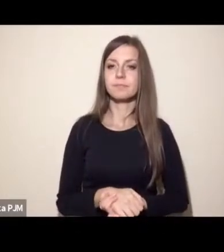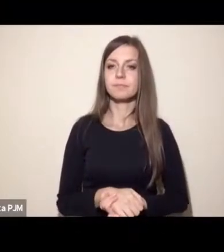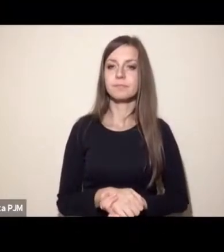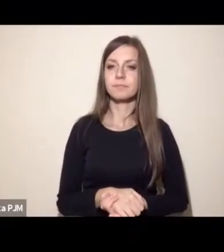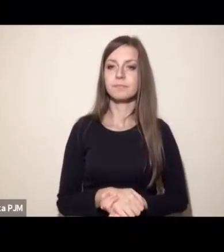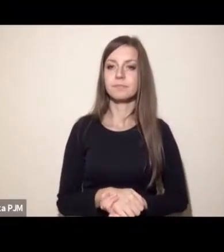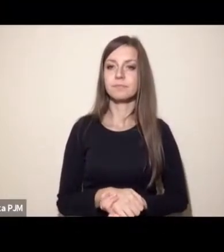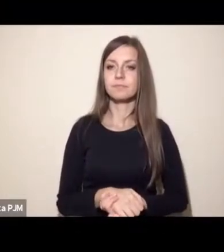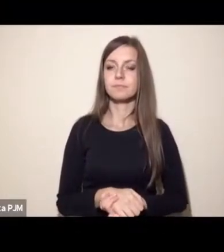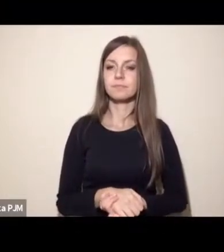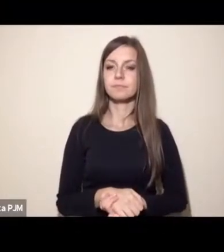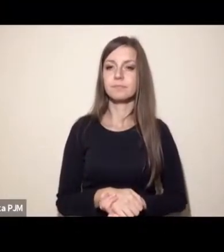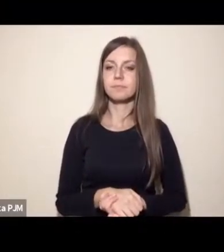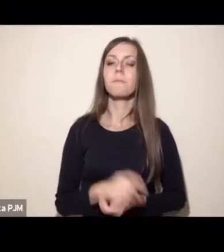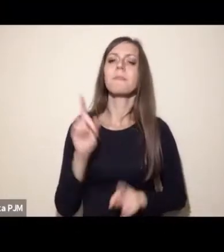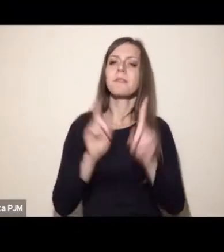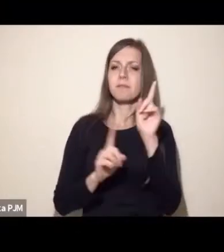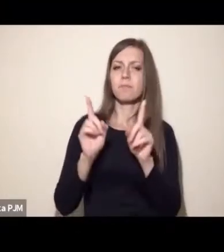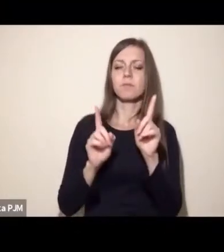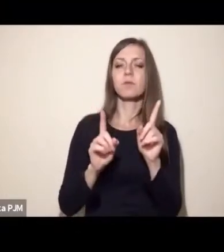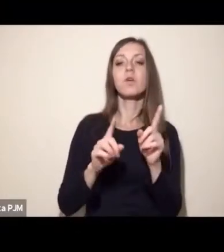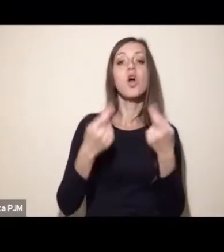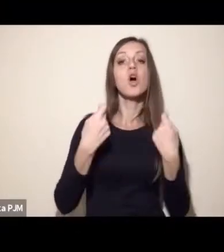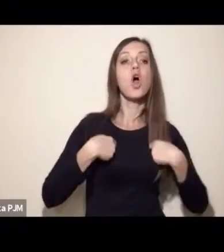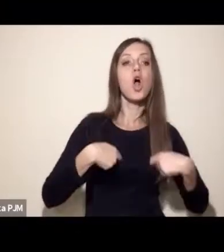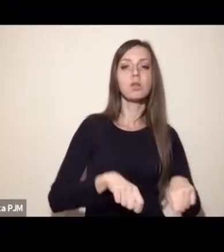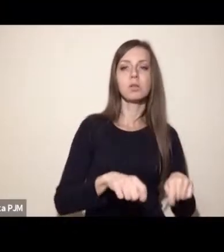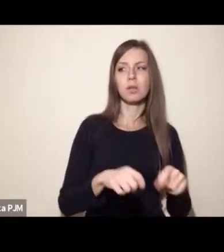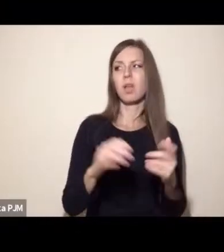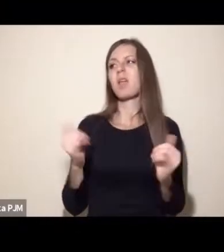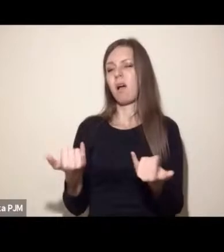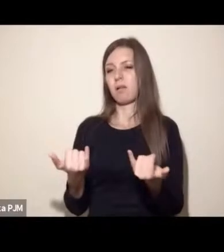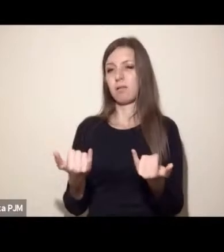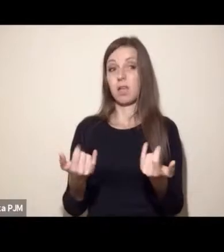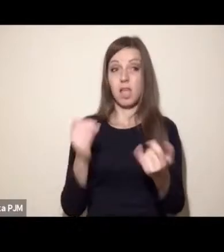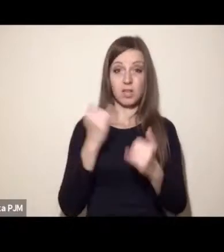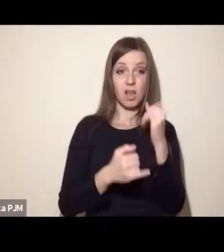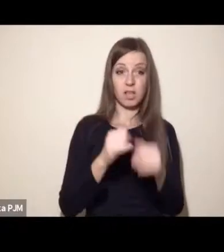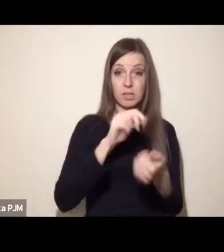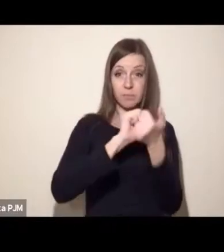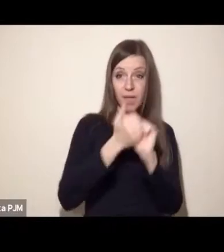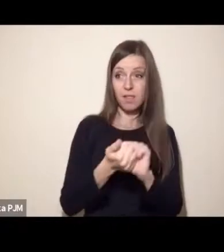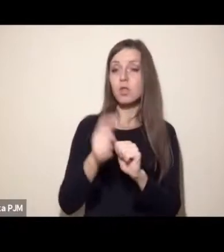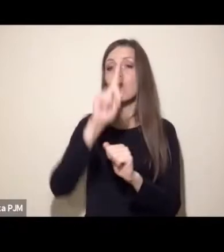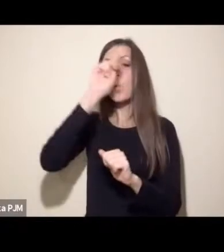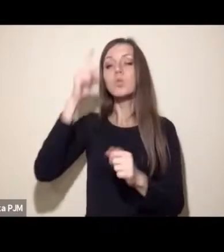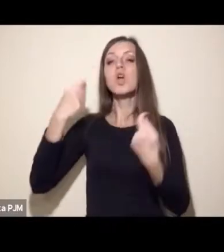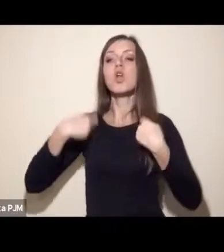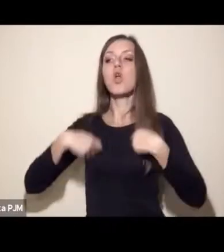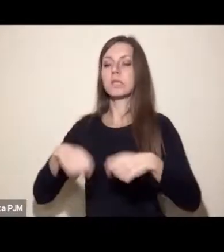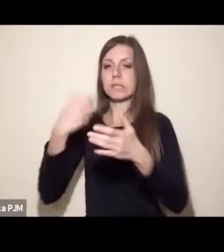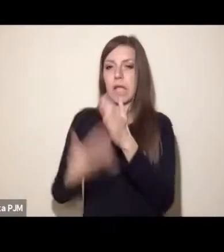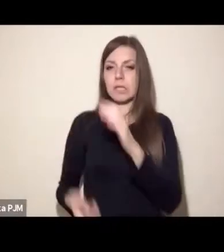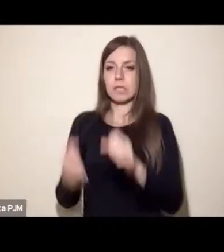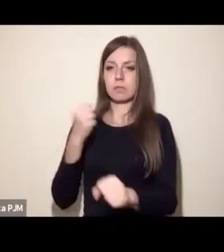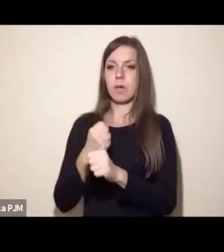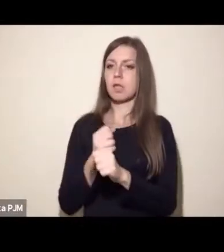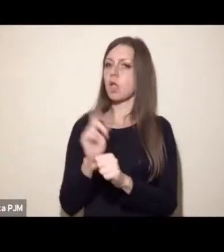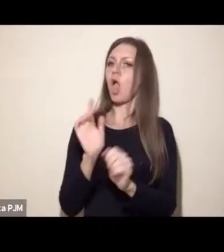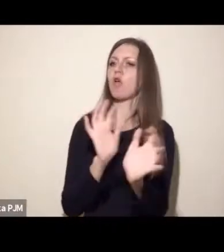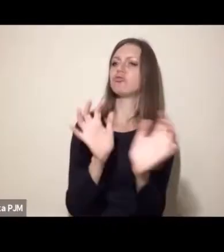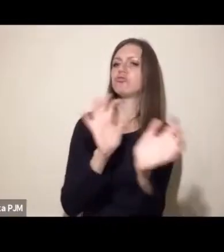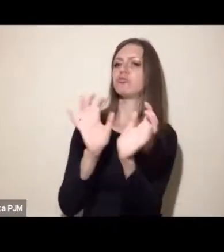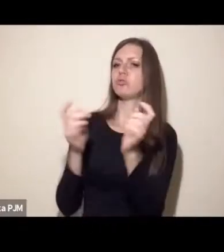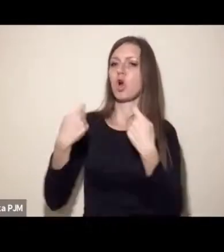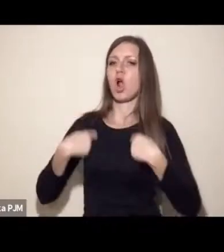niekiedy fałszywa, o rolników i źródła utrzymania. I trudno z tym dyskutować, że wszyscy polegamy na